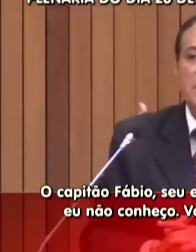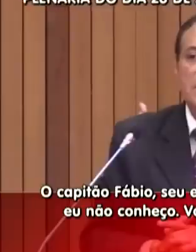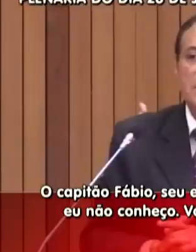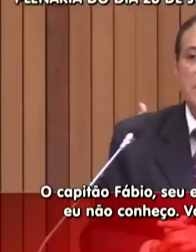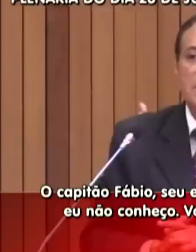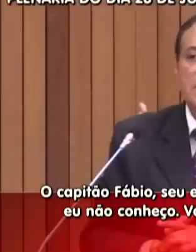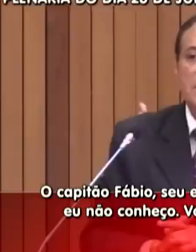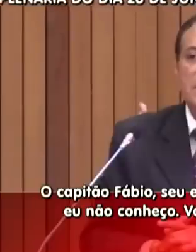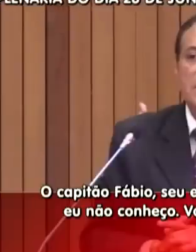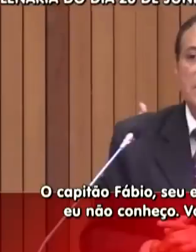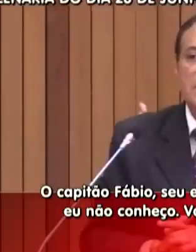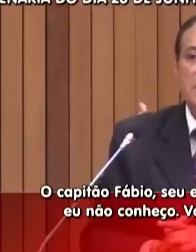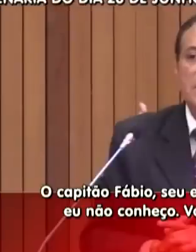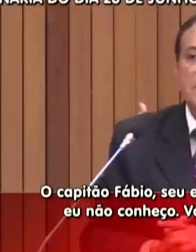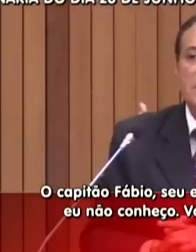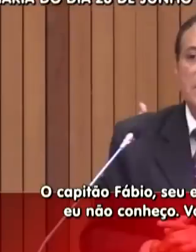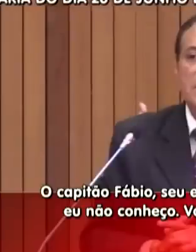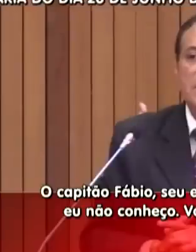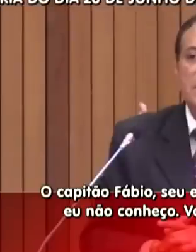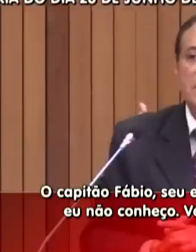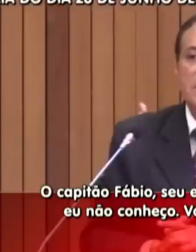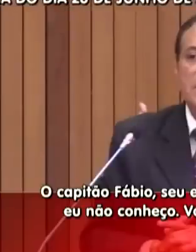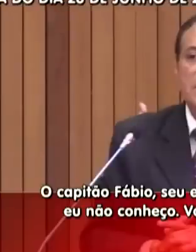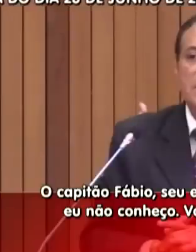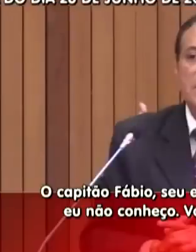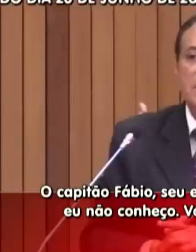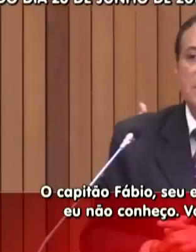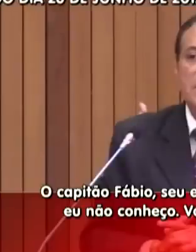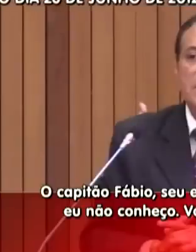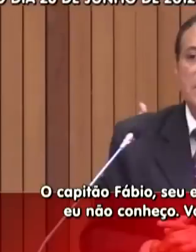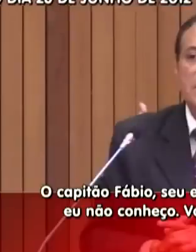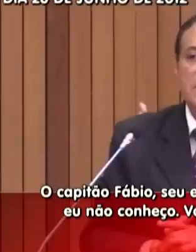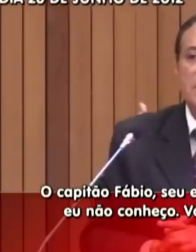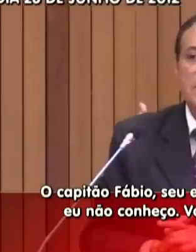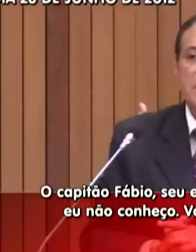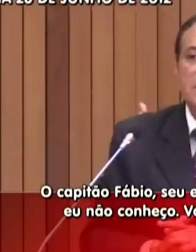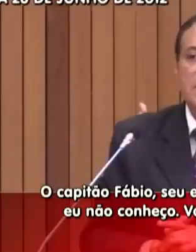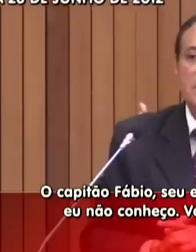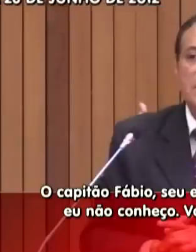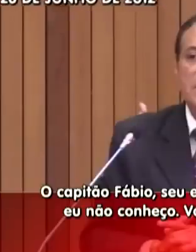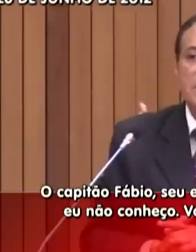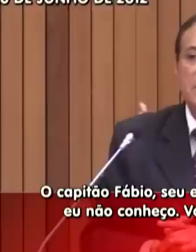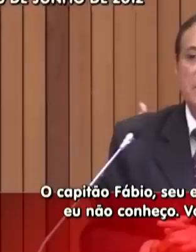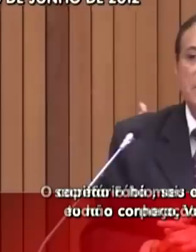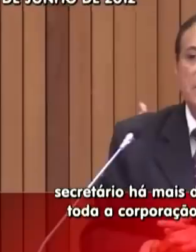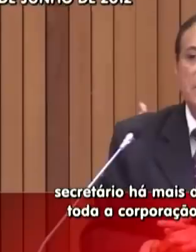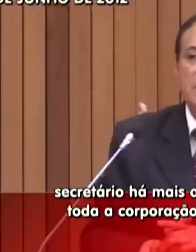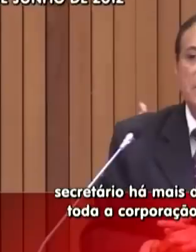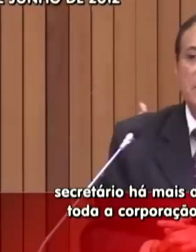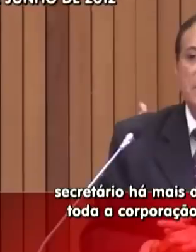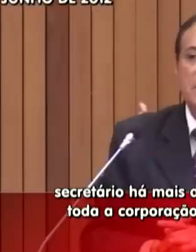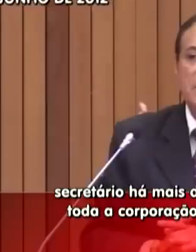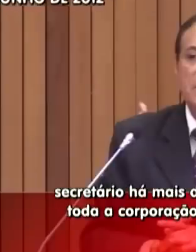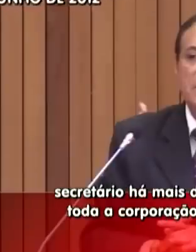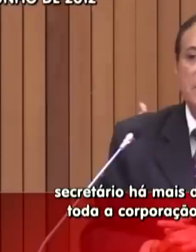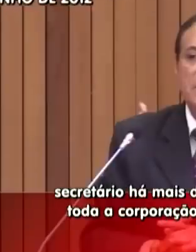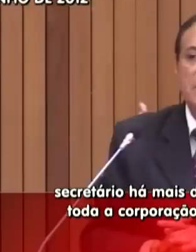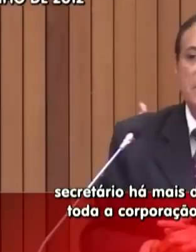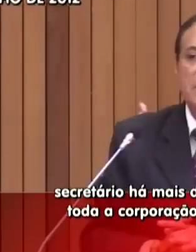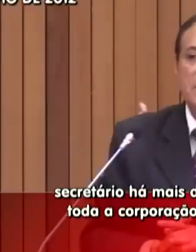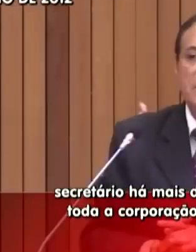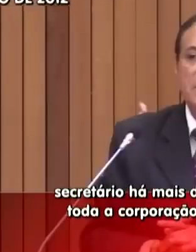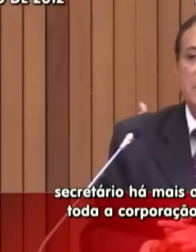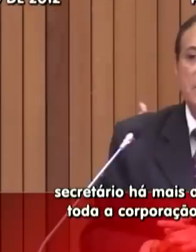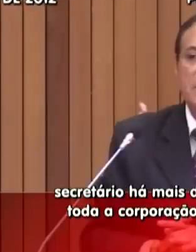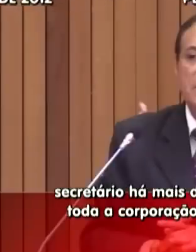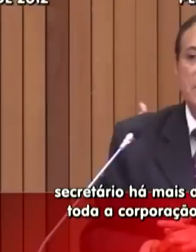Se eu olhar ele, a paisana eu não conheço. Vocês sabem que eu fui secretário mais de 10 anos.